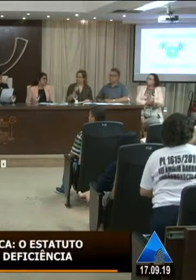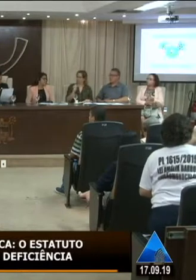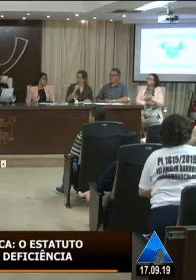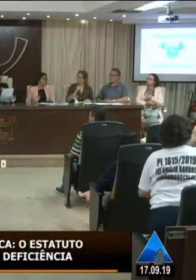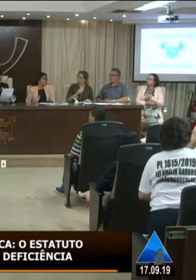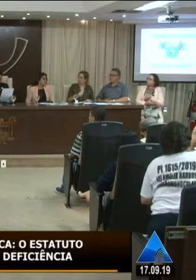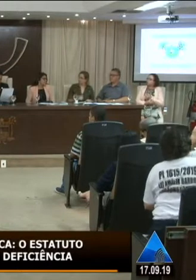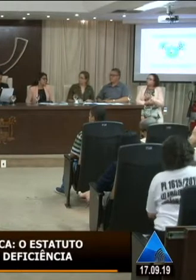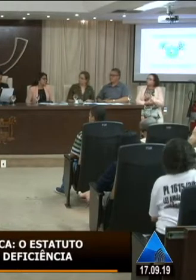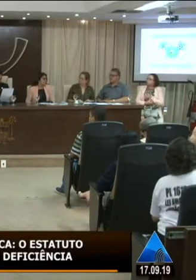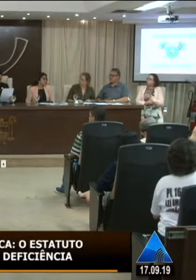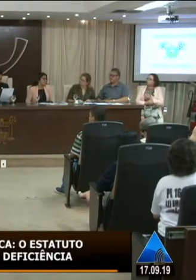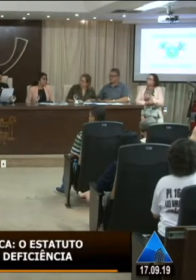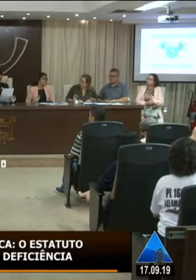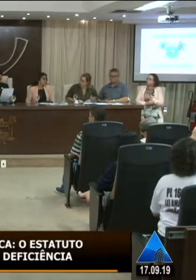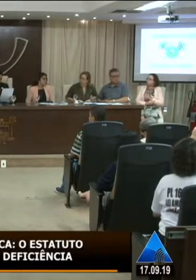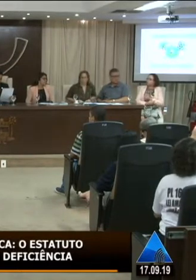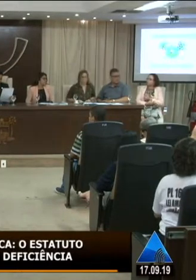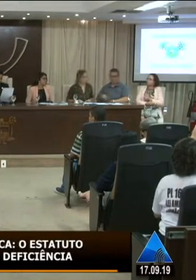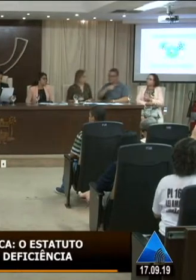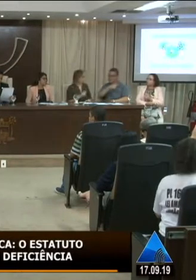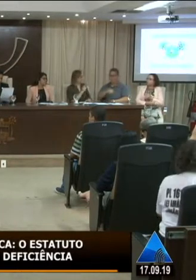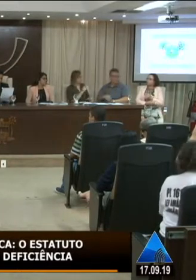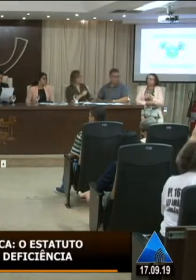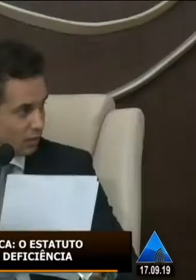Mafra, também irá fazer a sua fala.